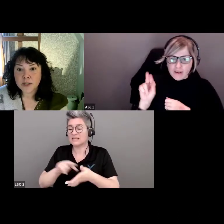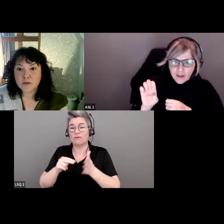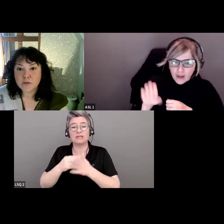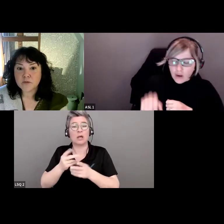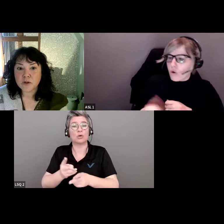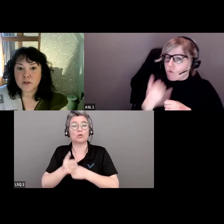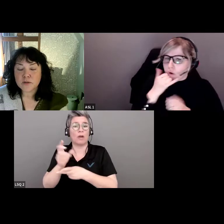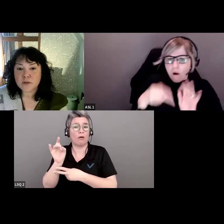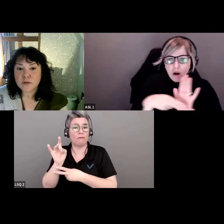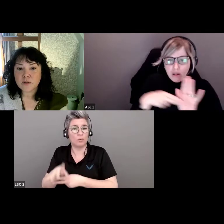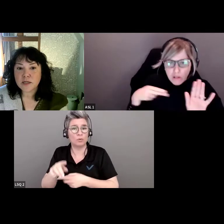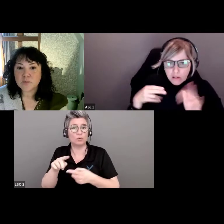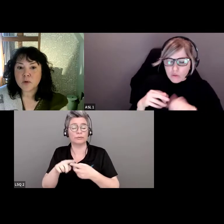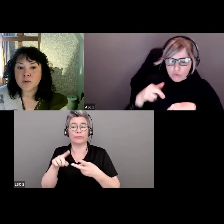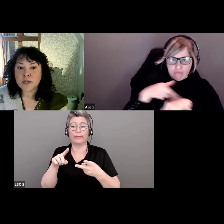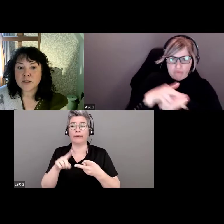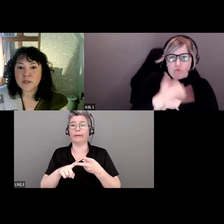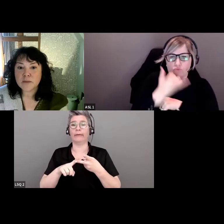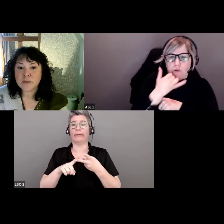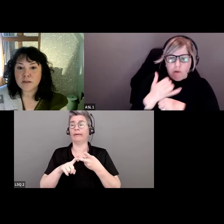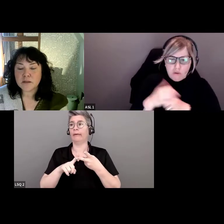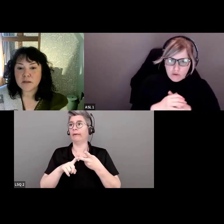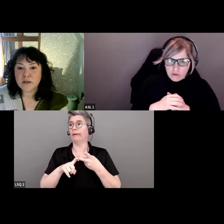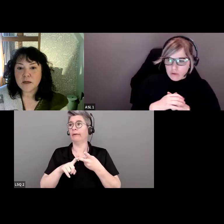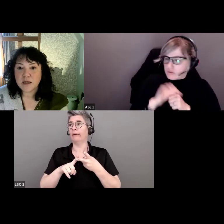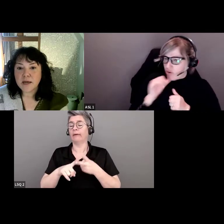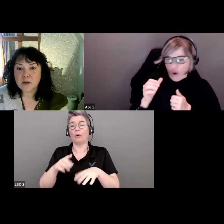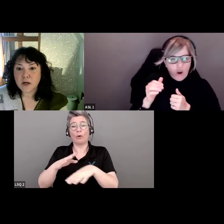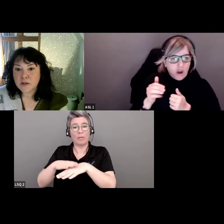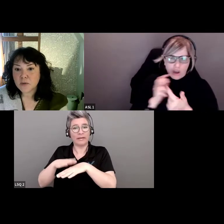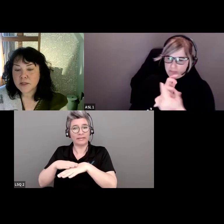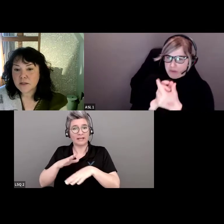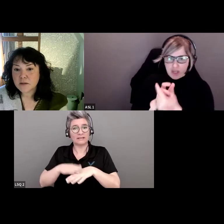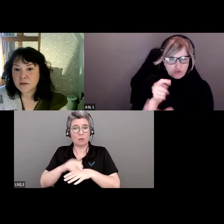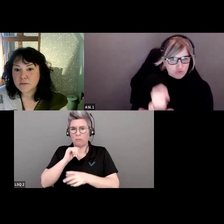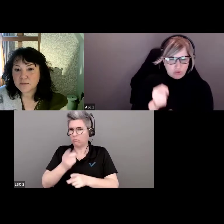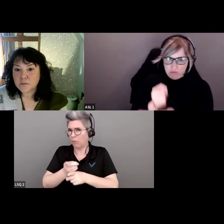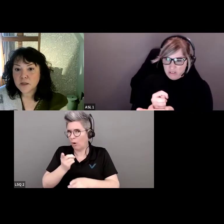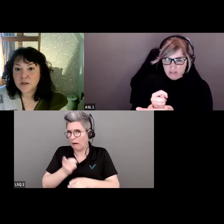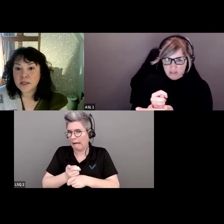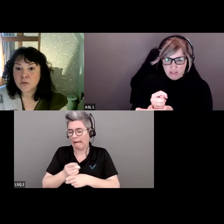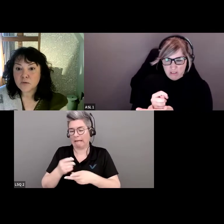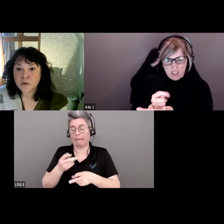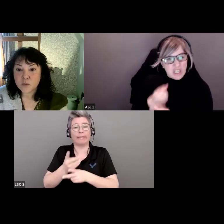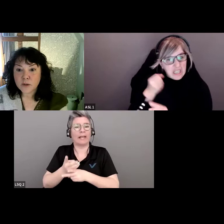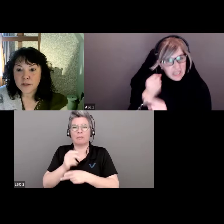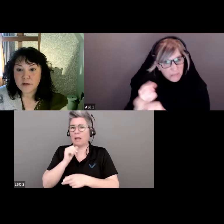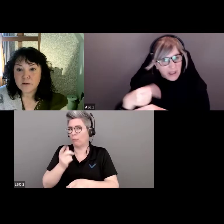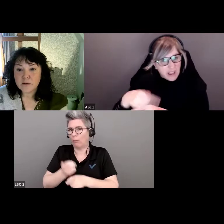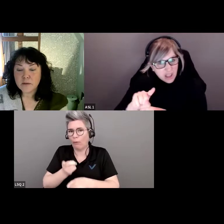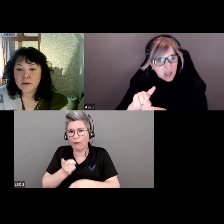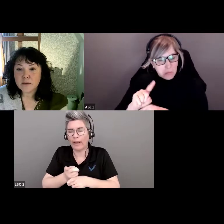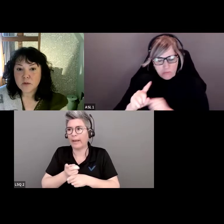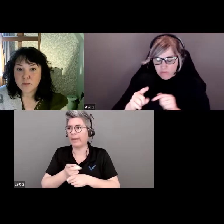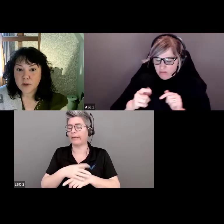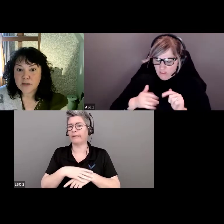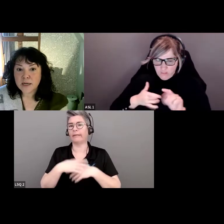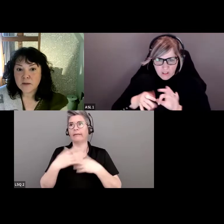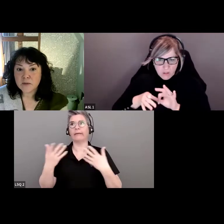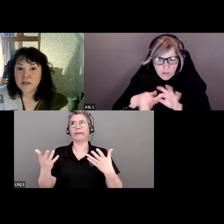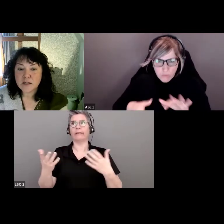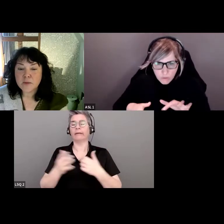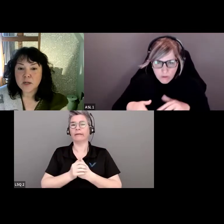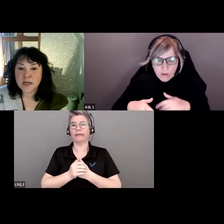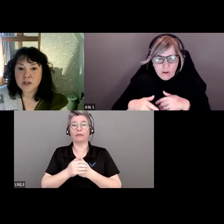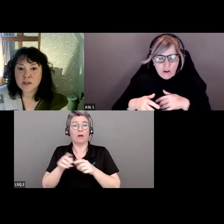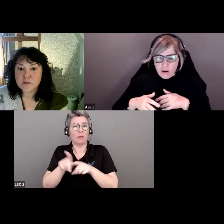des recommandations inadéquates, un traitement inadéquat. Et